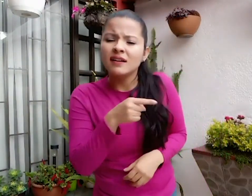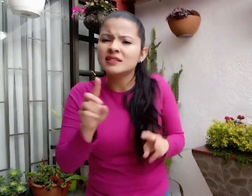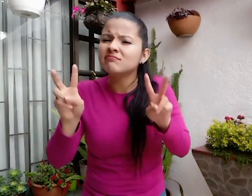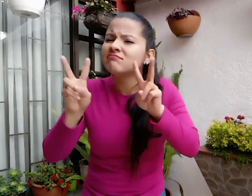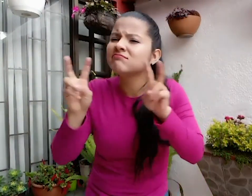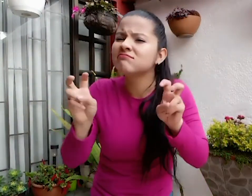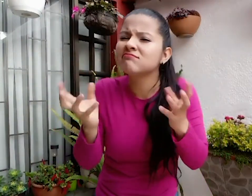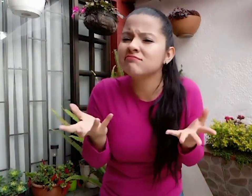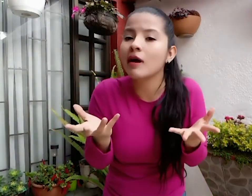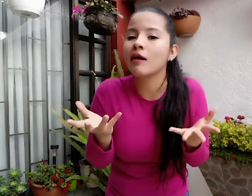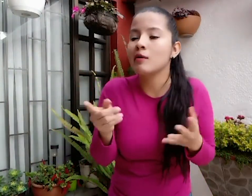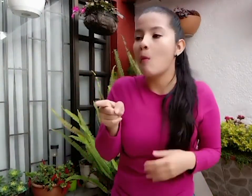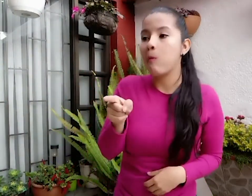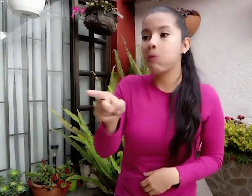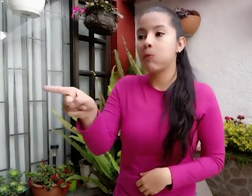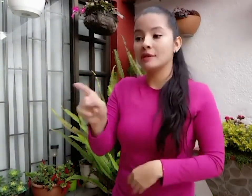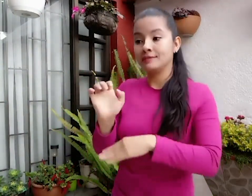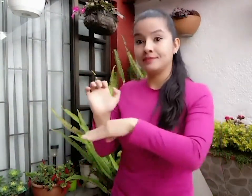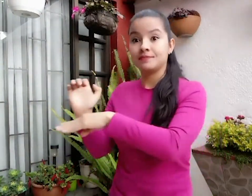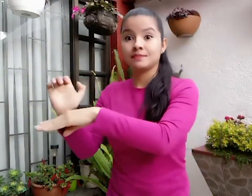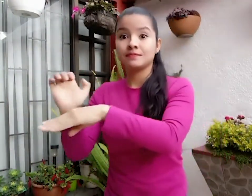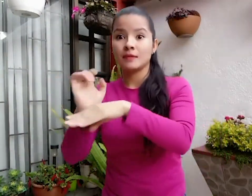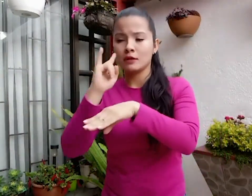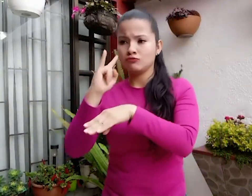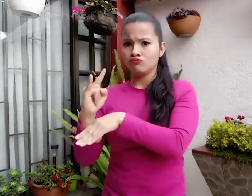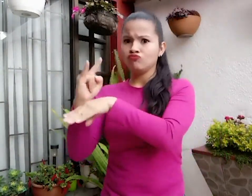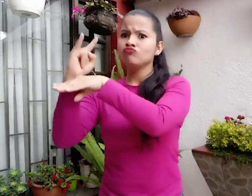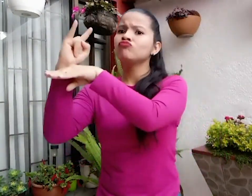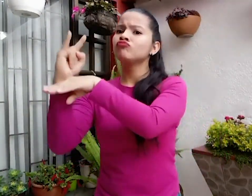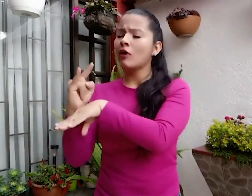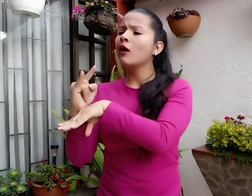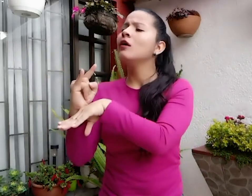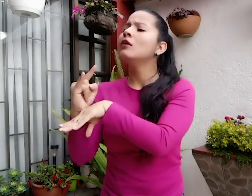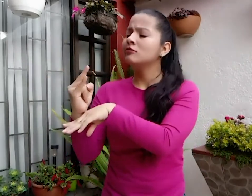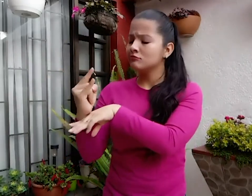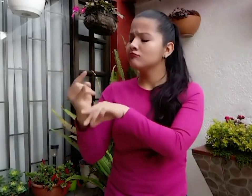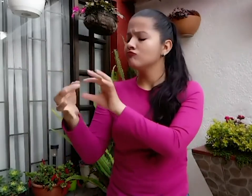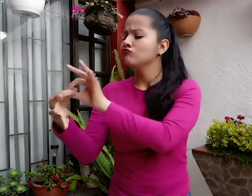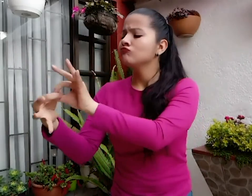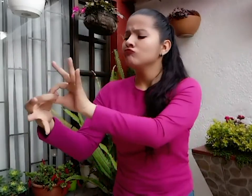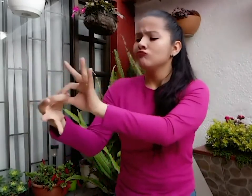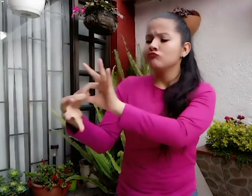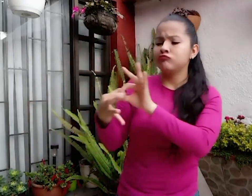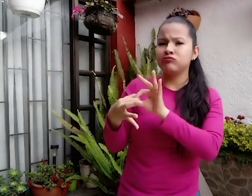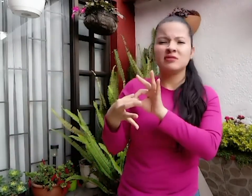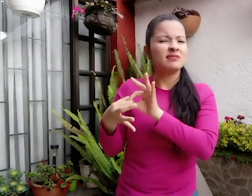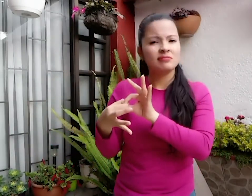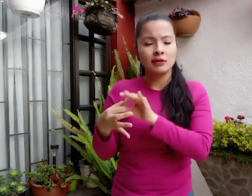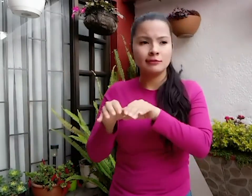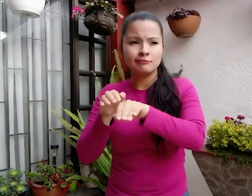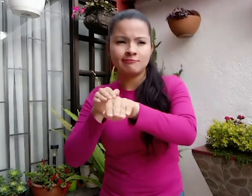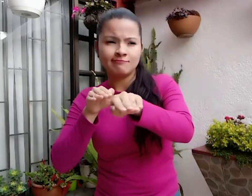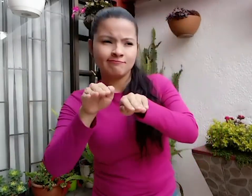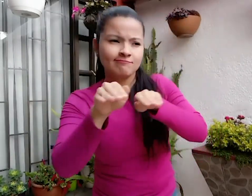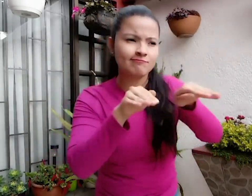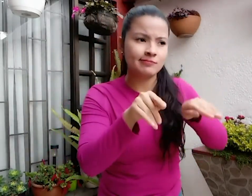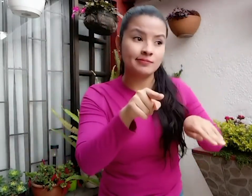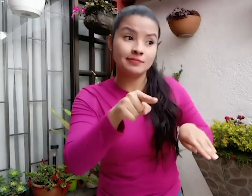El tema de este espacio será Entidades y Organismos de Control, actores clave en la